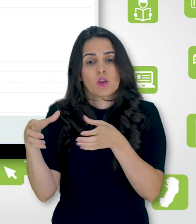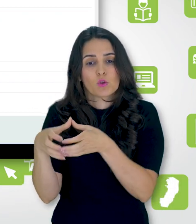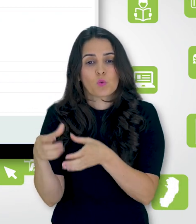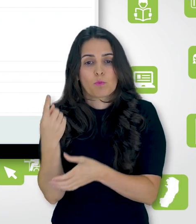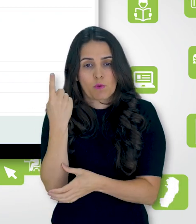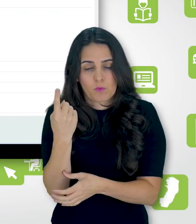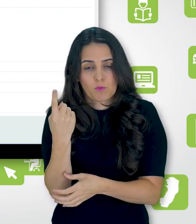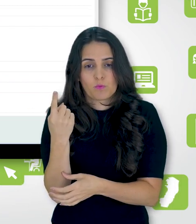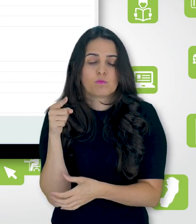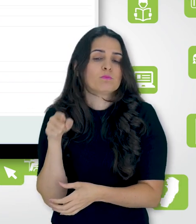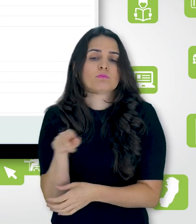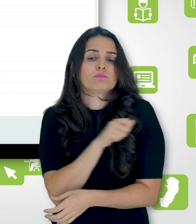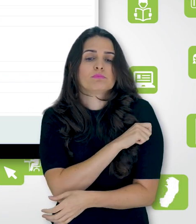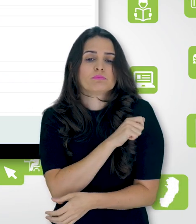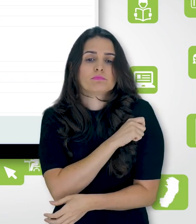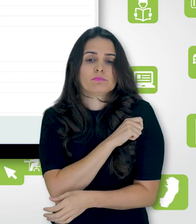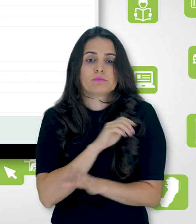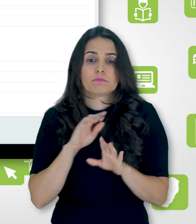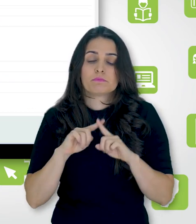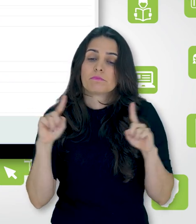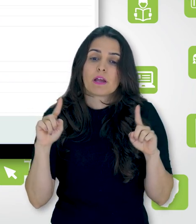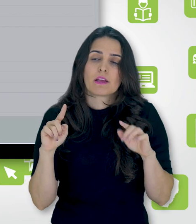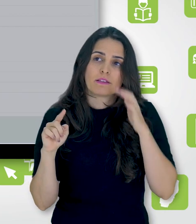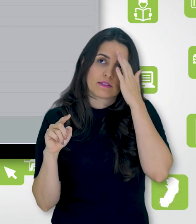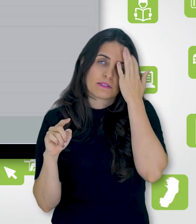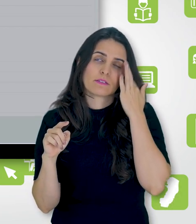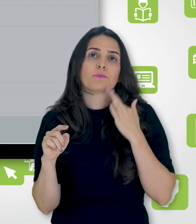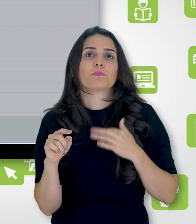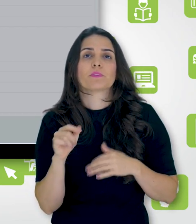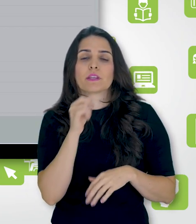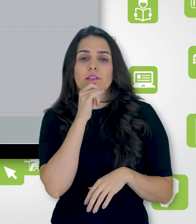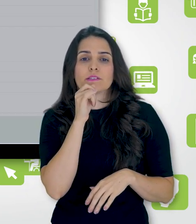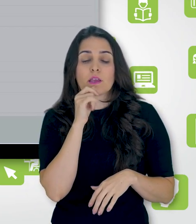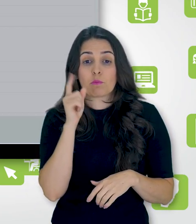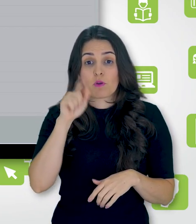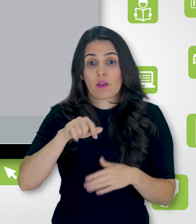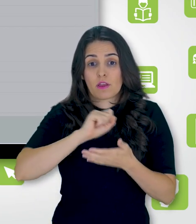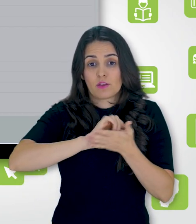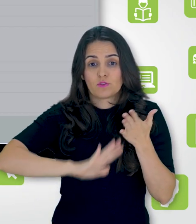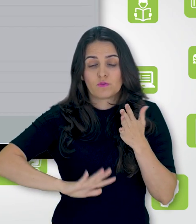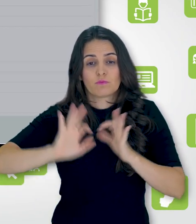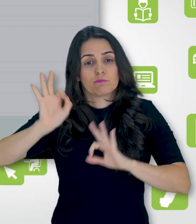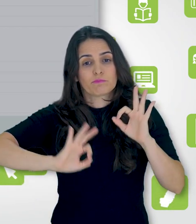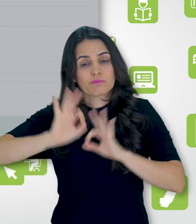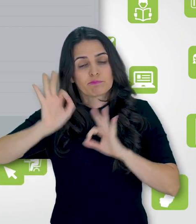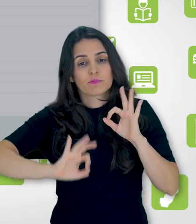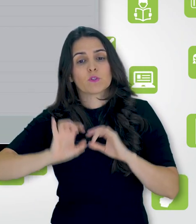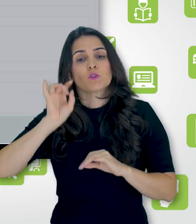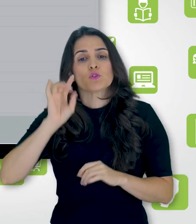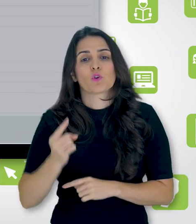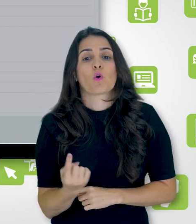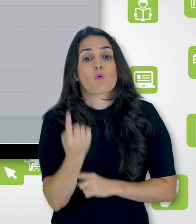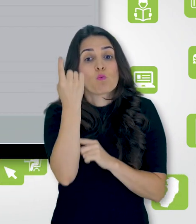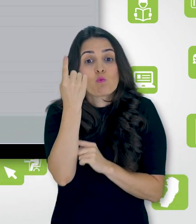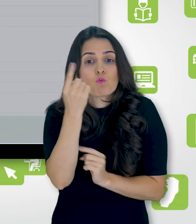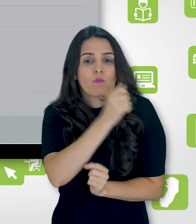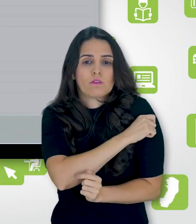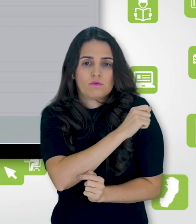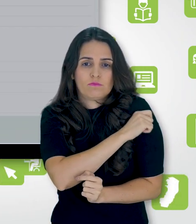1. Mas digamos que não é o caso. É uma atividade que eu preparei somente para um aluno. Então, eu